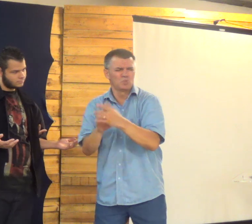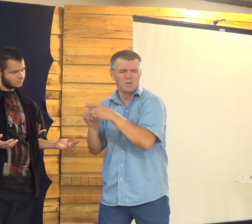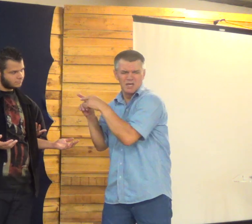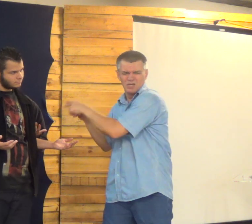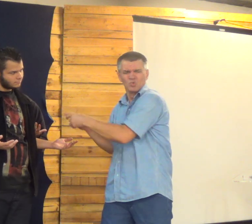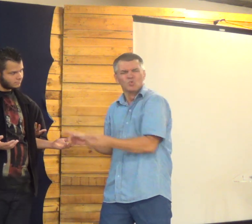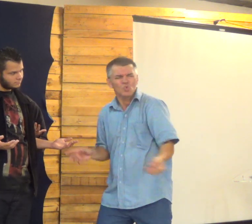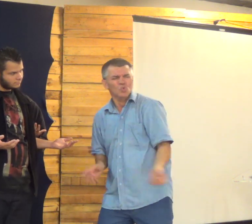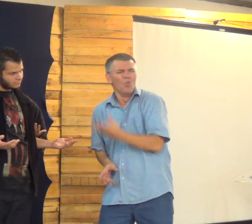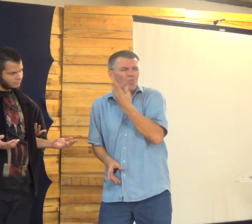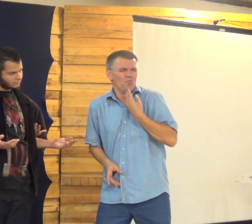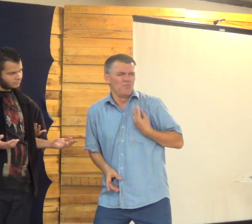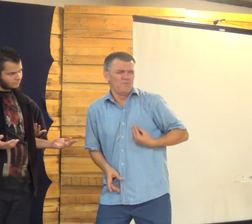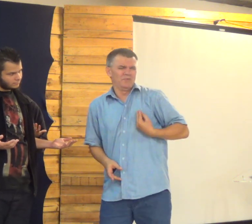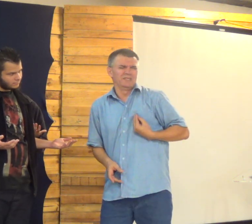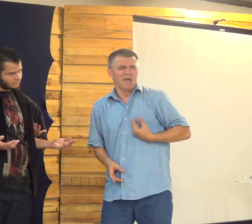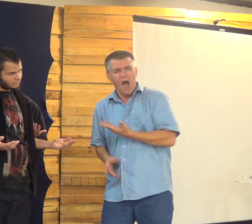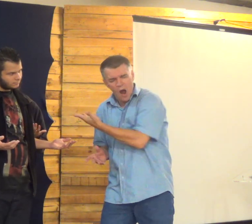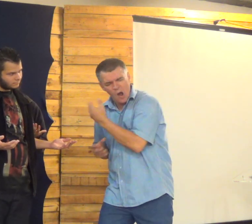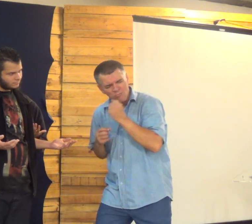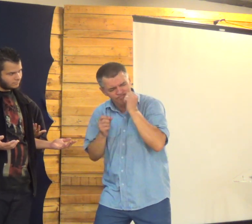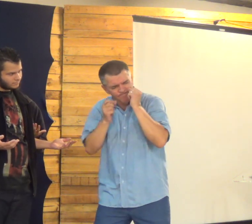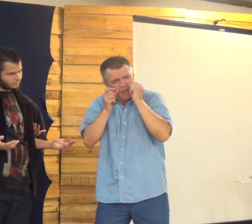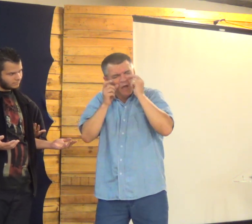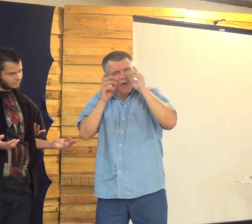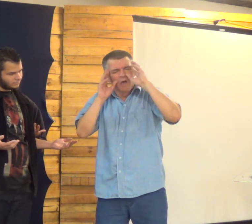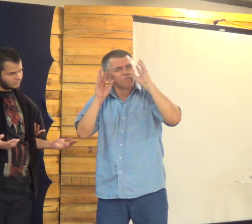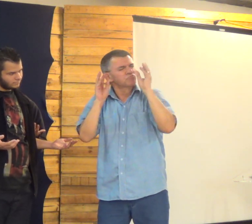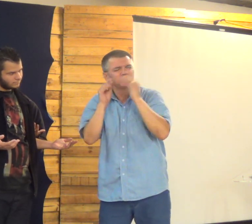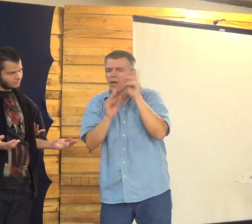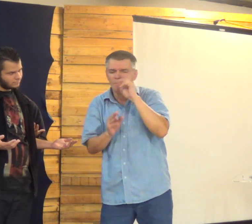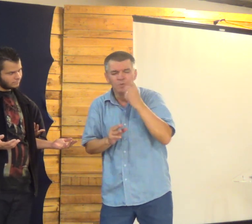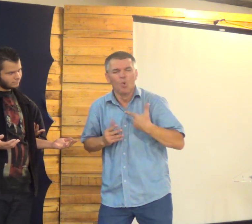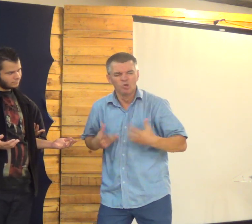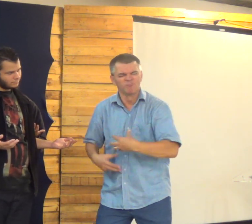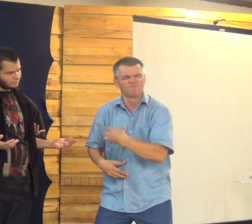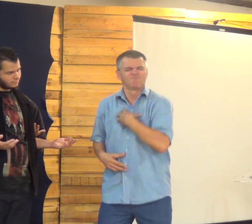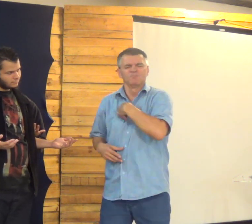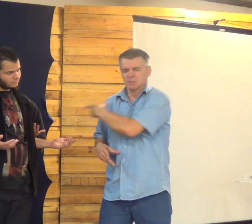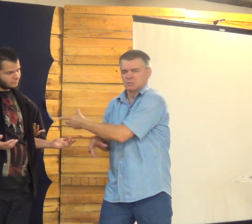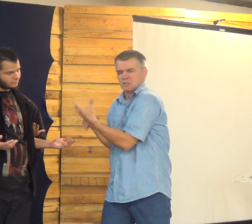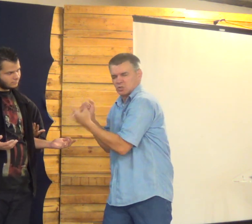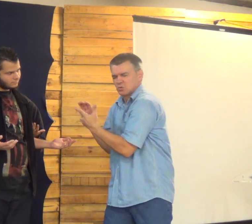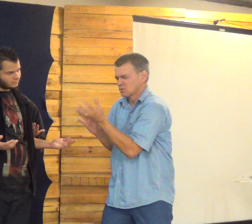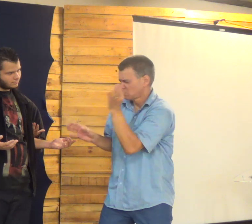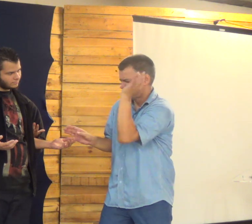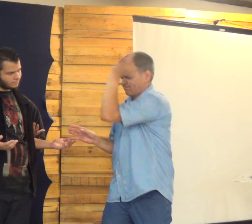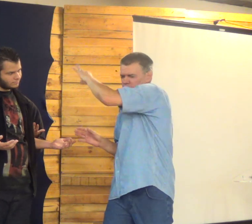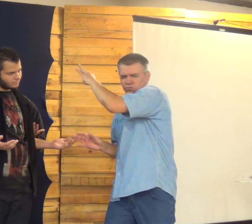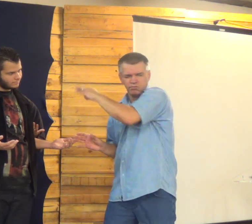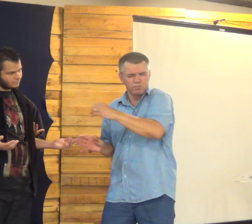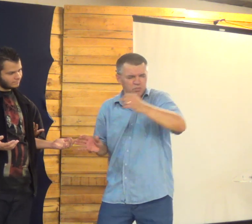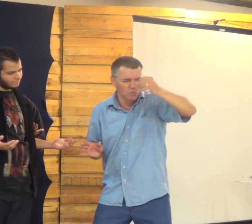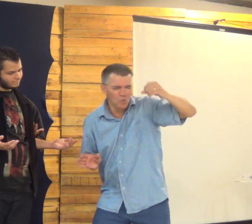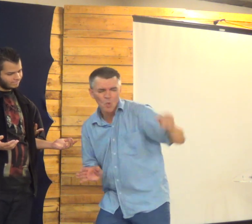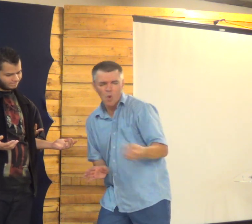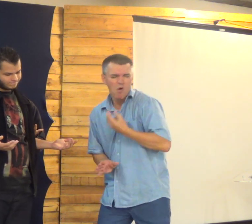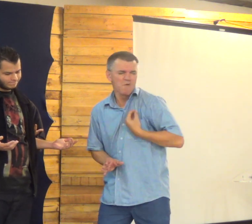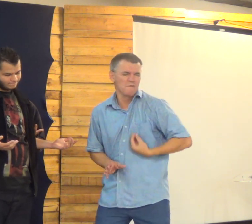Esse jovem Que quer Jesus, Senhor Que ele possa ter Uma nova vida Que ele possa despertar Para essa nova vida Que ele possa sentir Esse